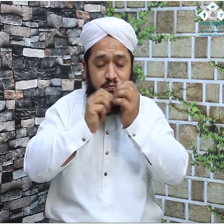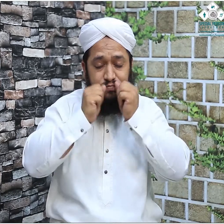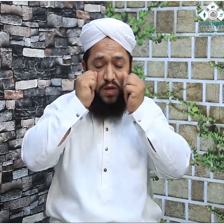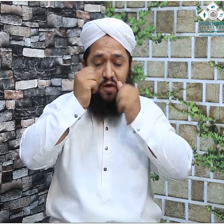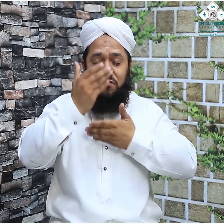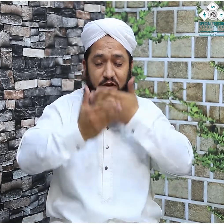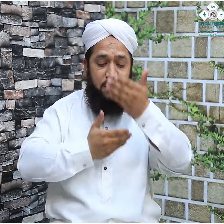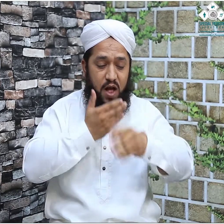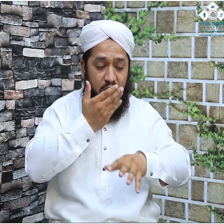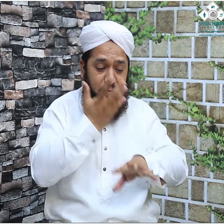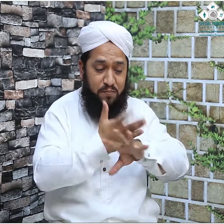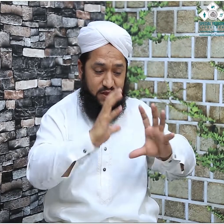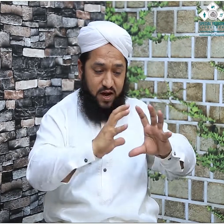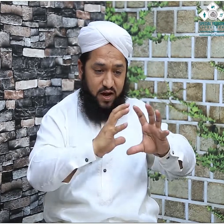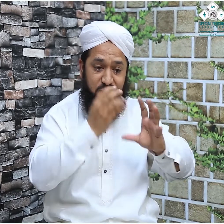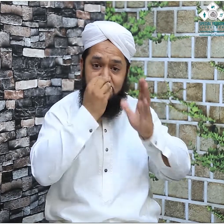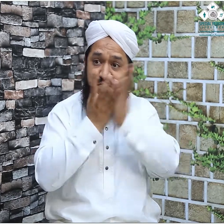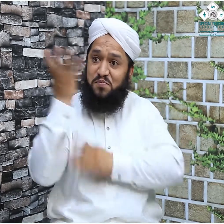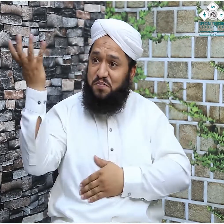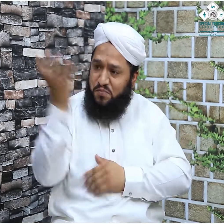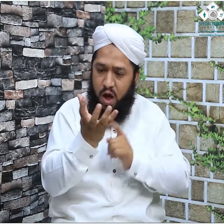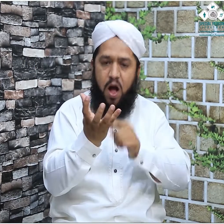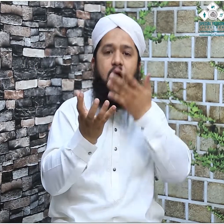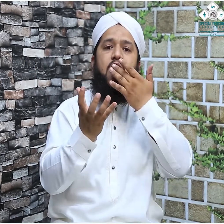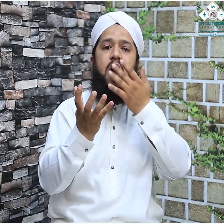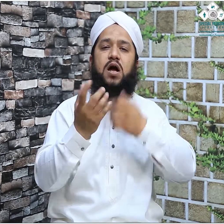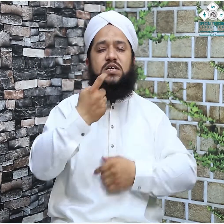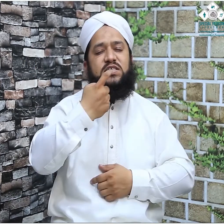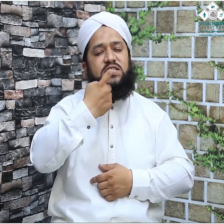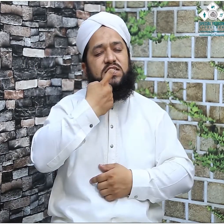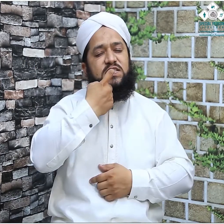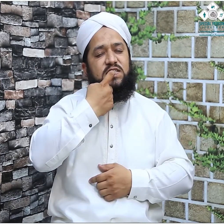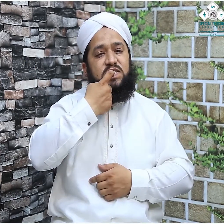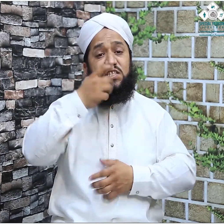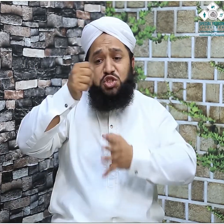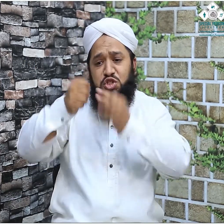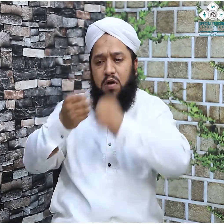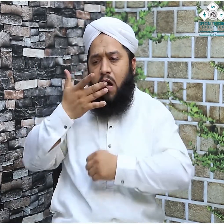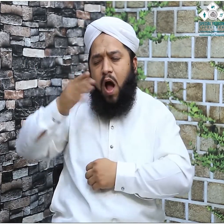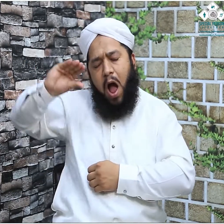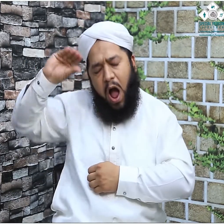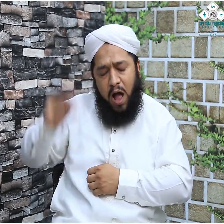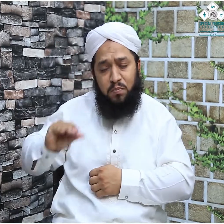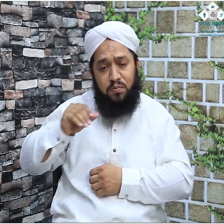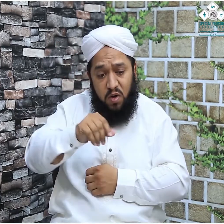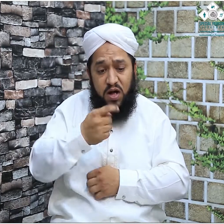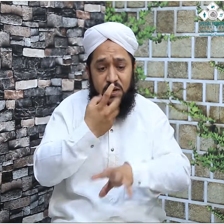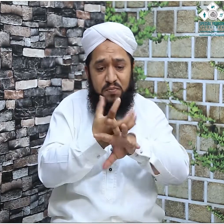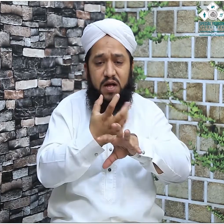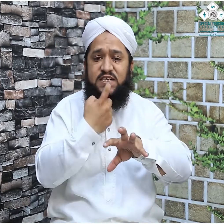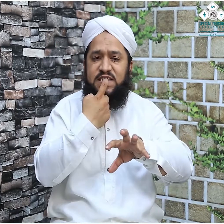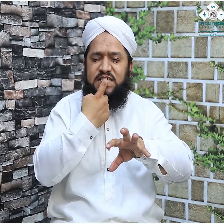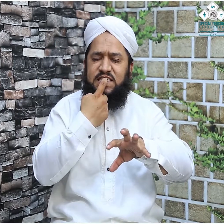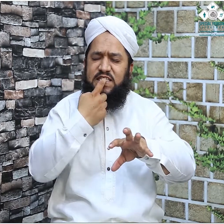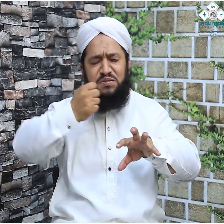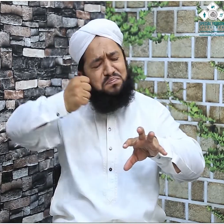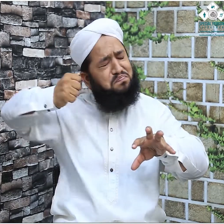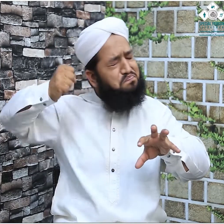تو کہتی کالے کو ہے بلیک کو کہتے ہیں اور واقعی وطھر ہے ابھی بلیک مگر جب وہ جنت سے آیا تھا اس وقت وہ وائٹ تھا اور فرمایا کہ